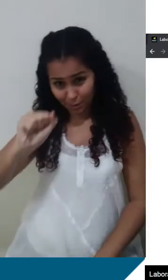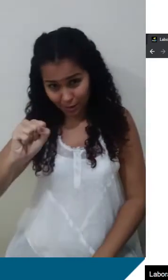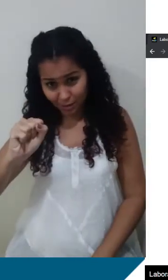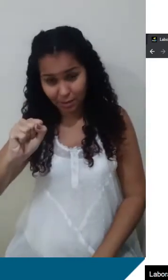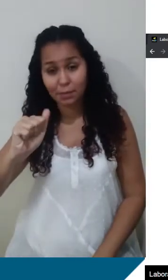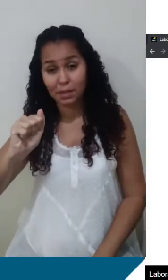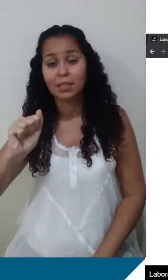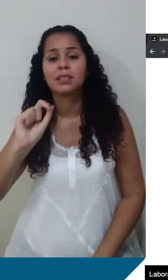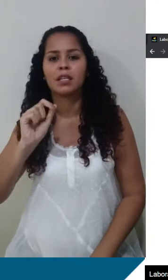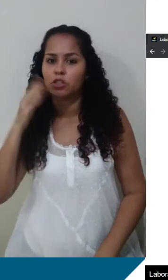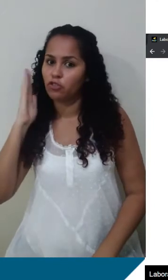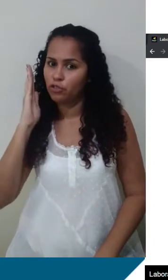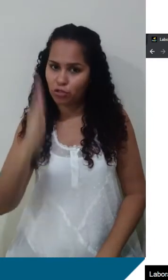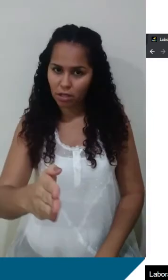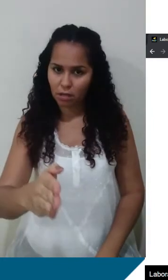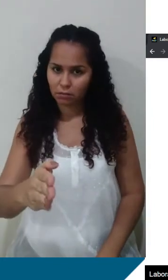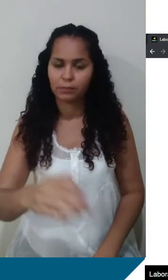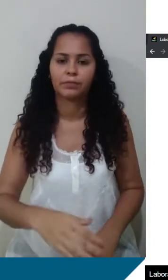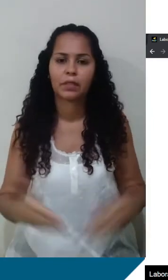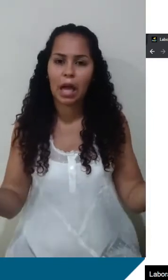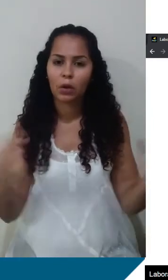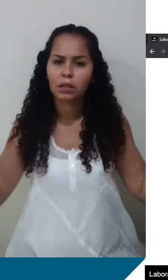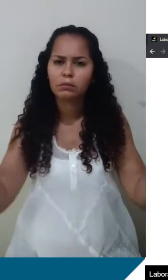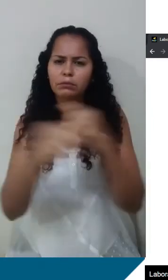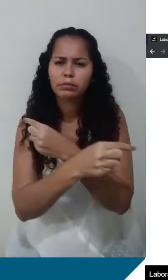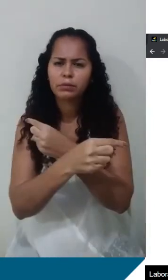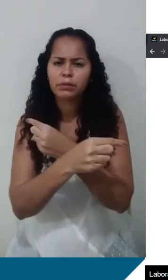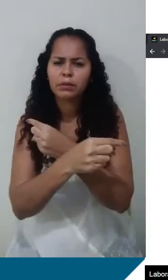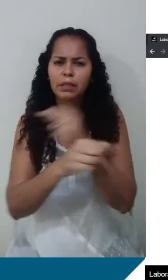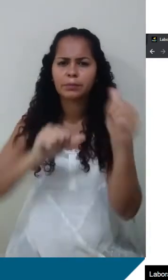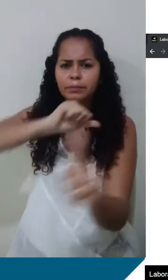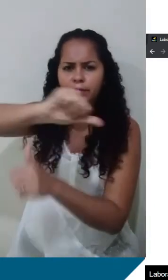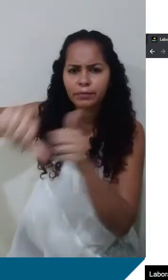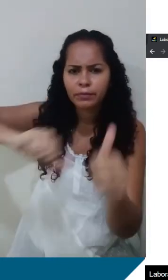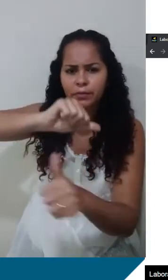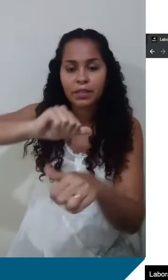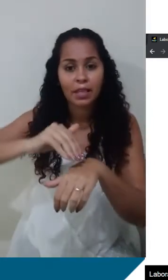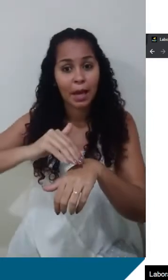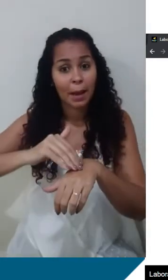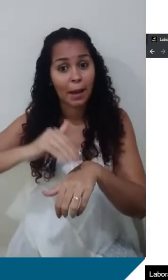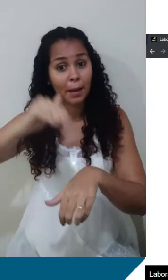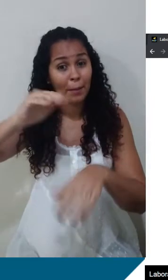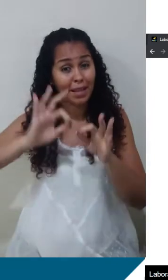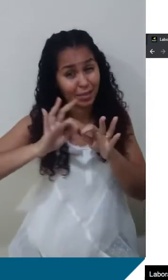diretamente. Quando a gente pensa no inverso, quer dizer, inverte, quanto maior a distância,